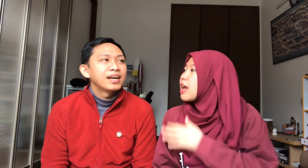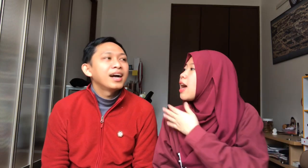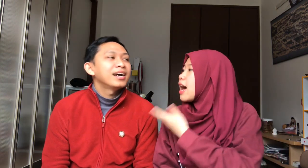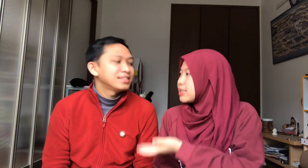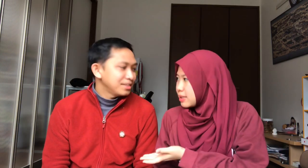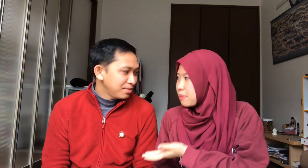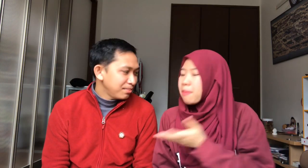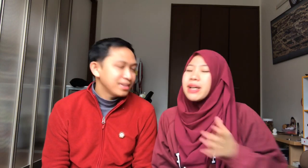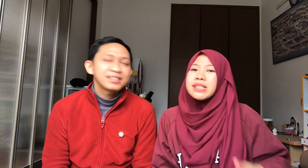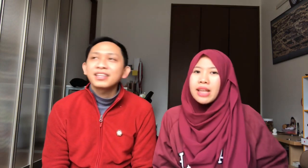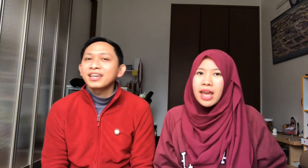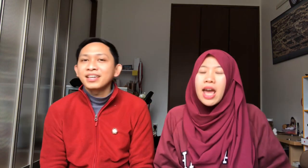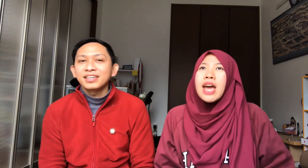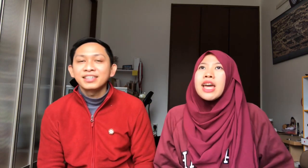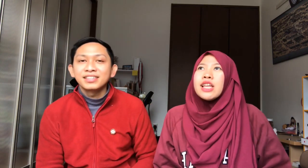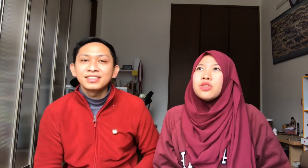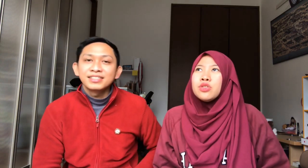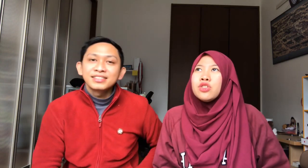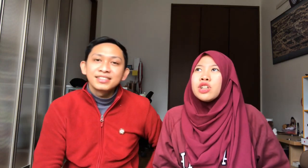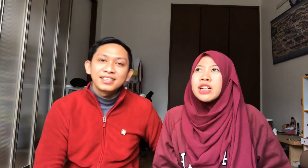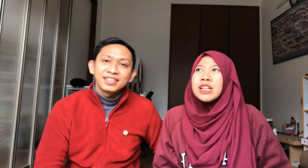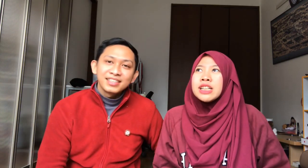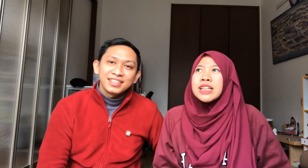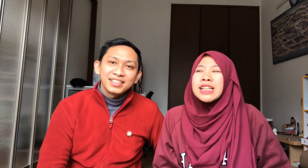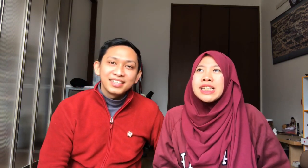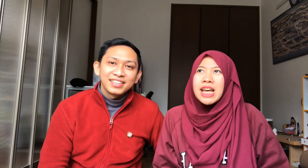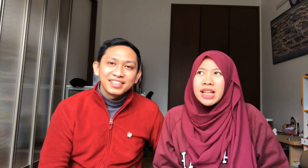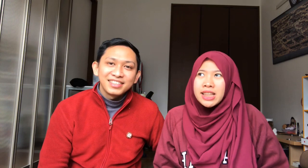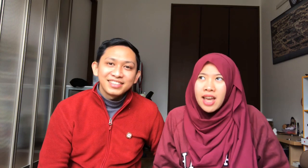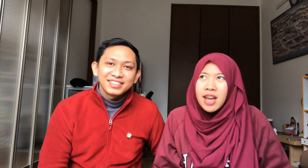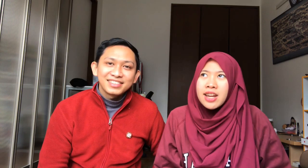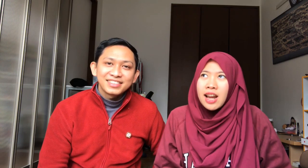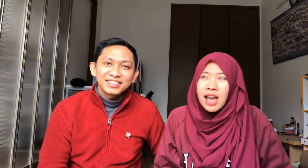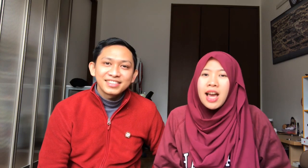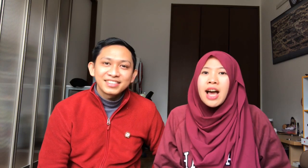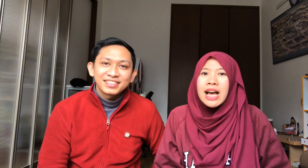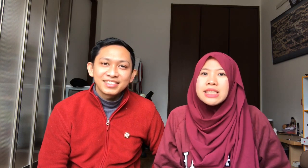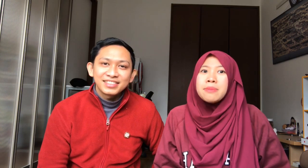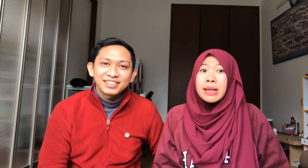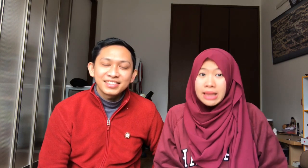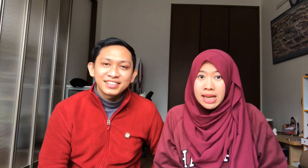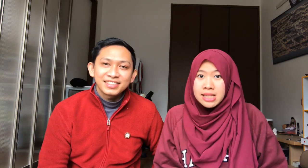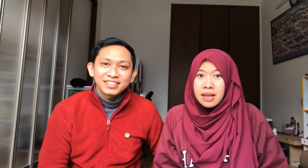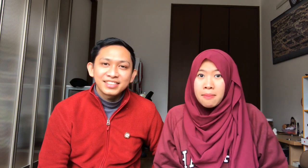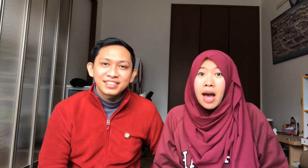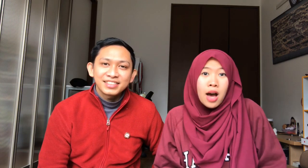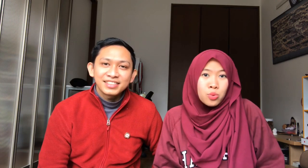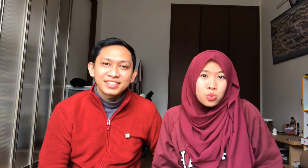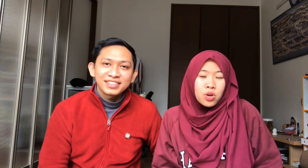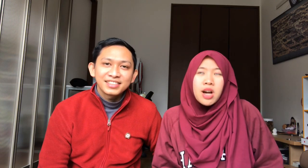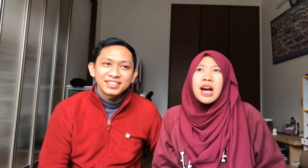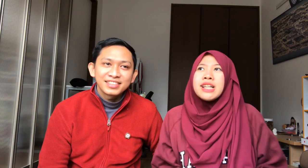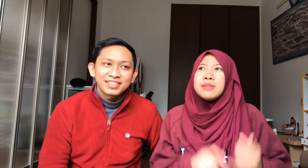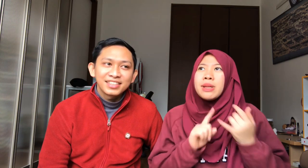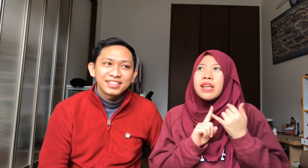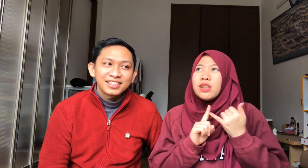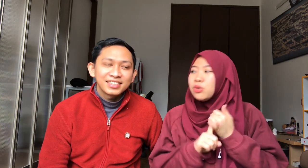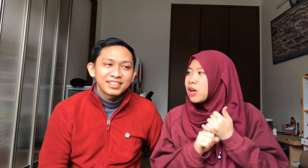Hajimemaste Itu isyaratnya adalah Hajimete sama au Hajimete itu